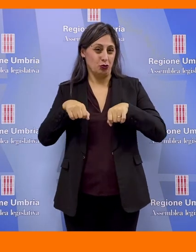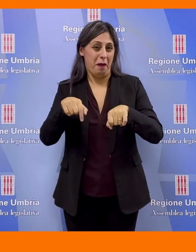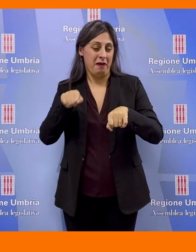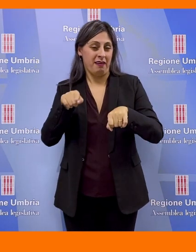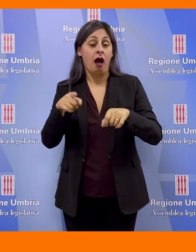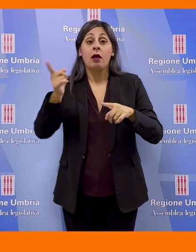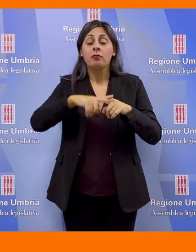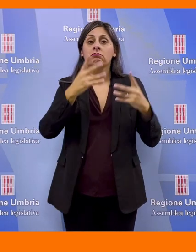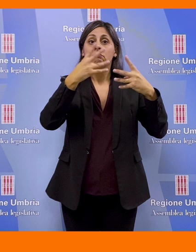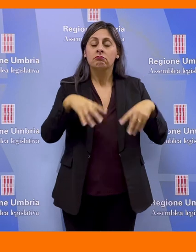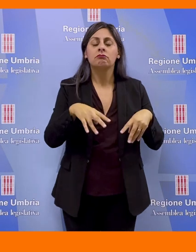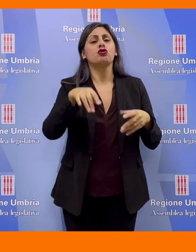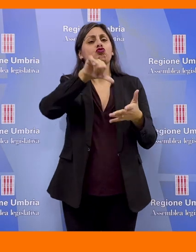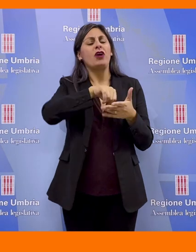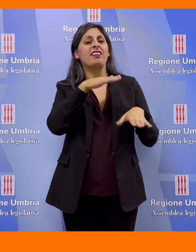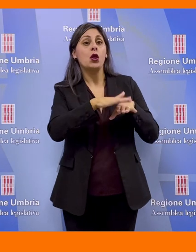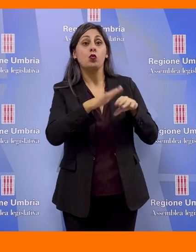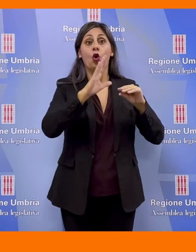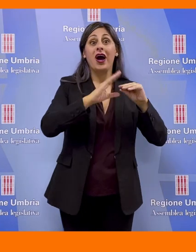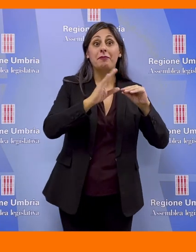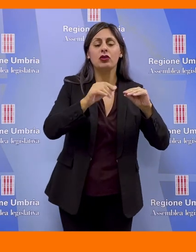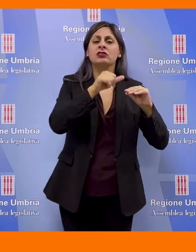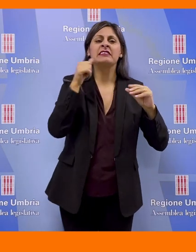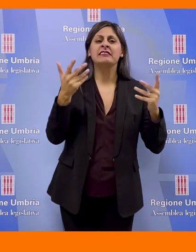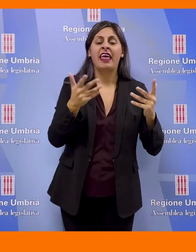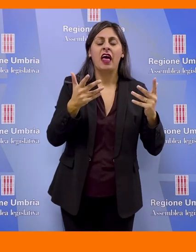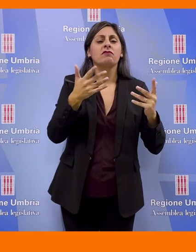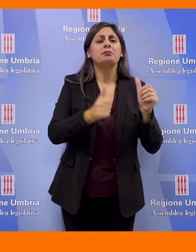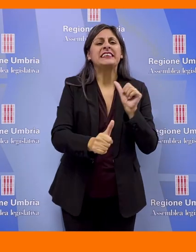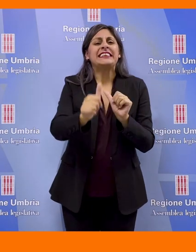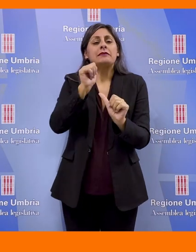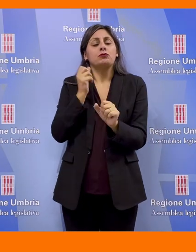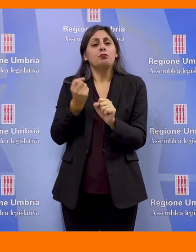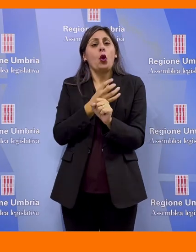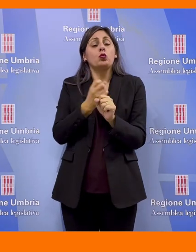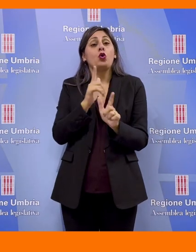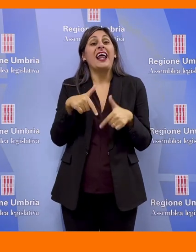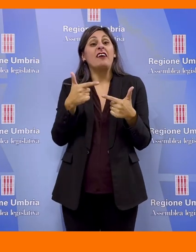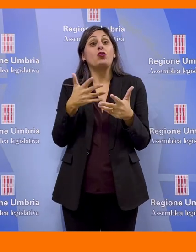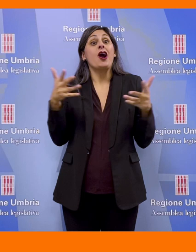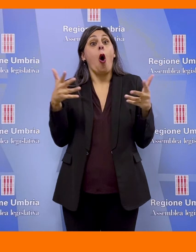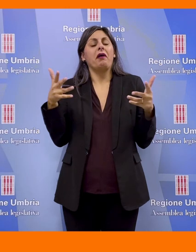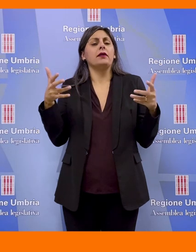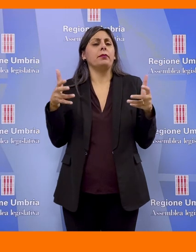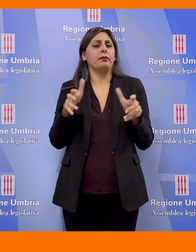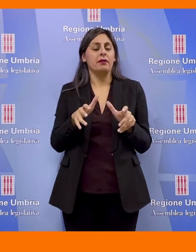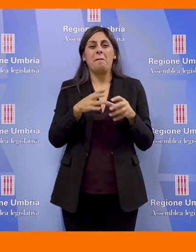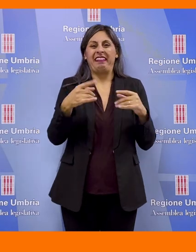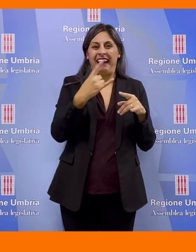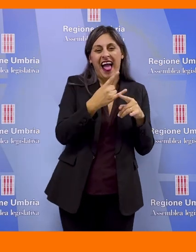e la realizzazione di alcuni centri di riuso e riparazione al fine di ridurre alla fonte la produzione dei rifiuti ingombranti,